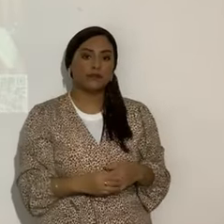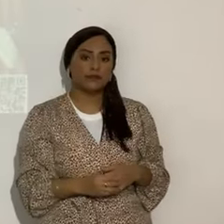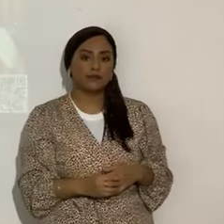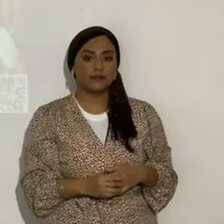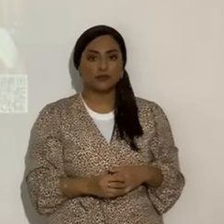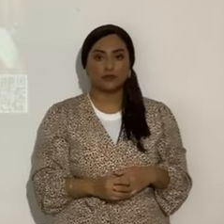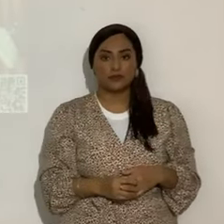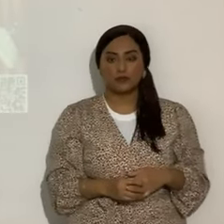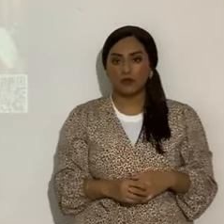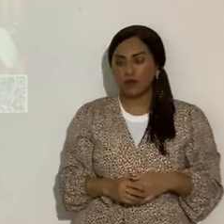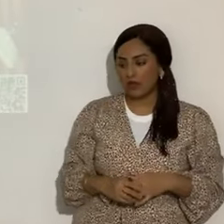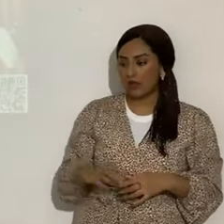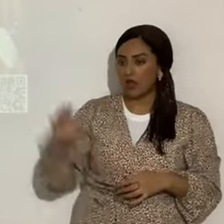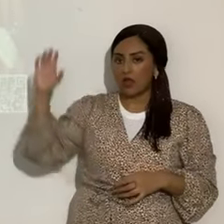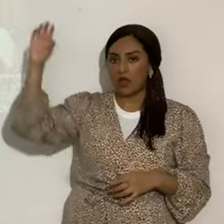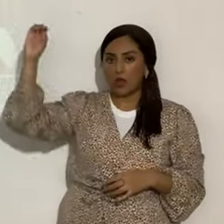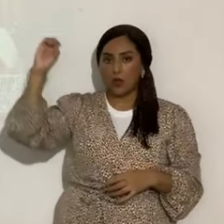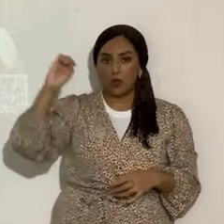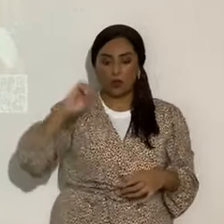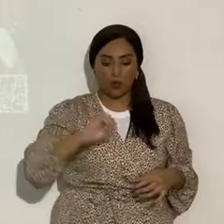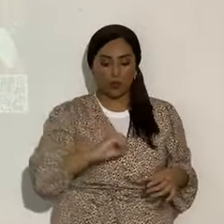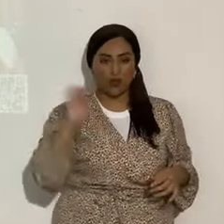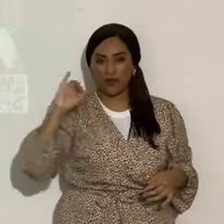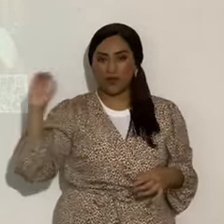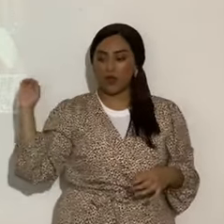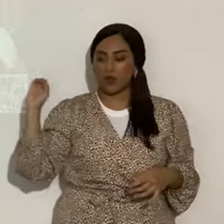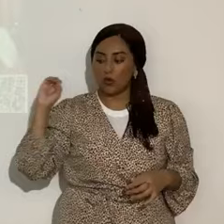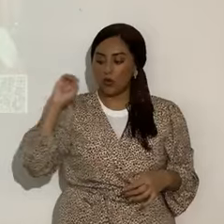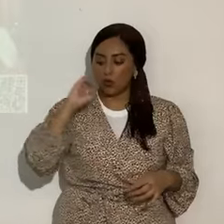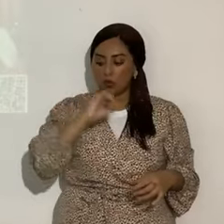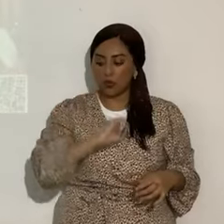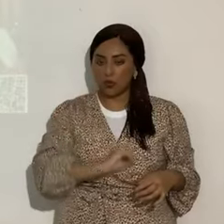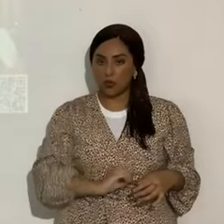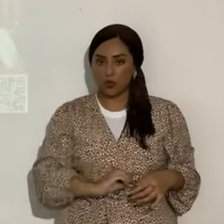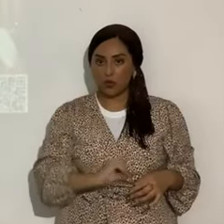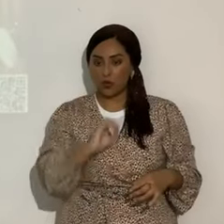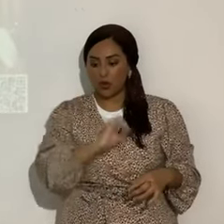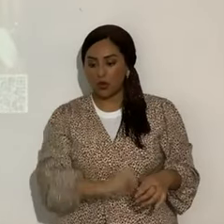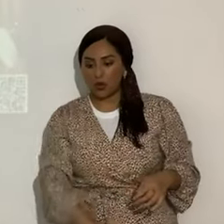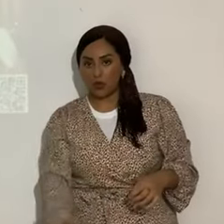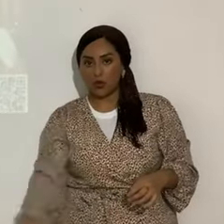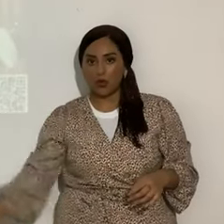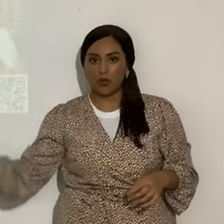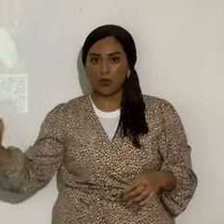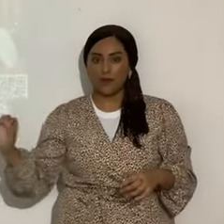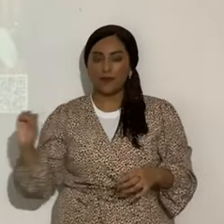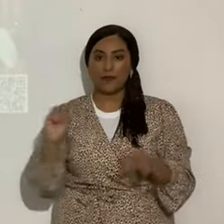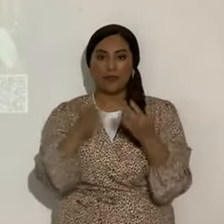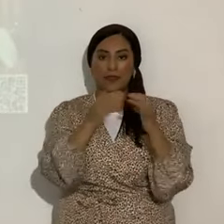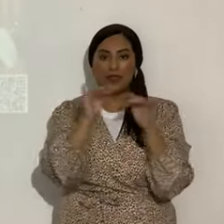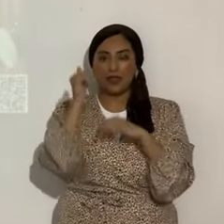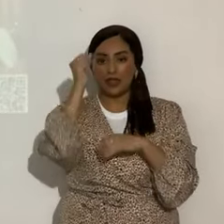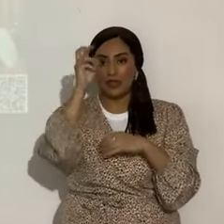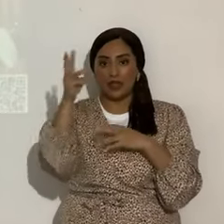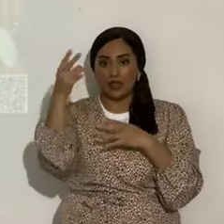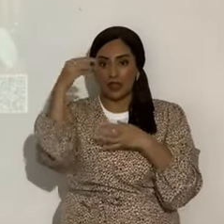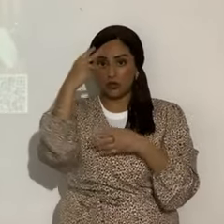el brazo izquierdo, va hacia el vientre de Betula, que está ahí dos días, referente a que Yahshua estuvo dos días con los gentiles,